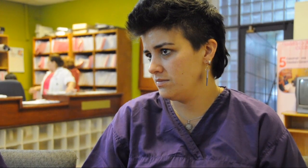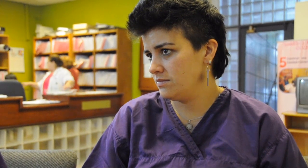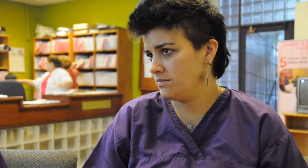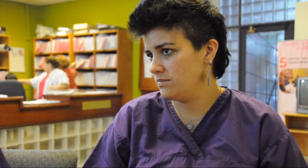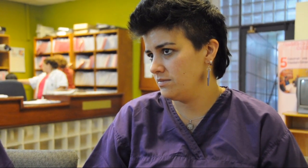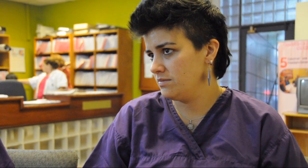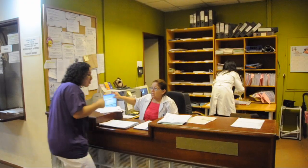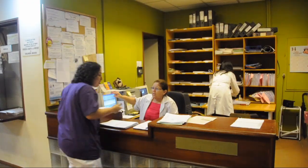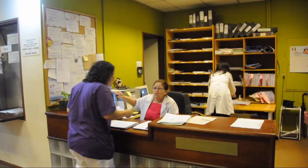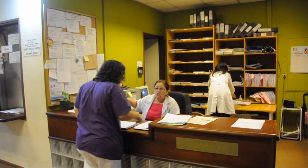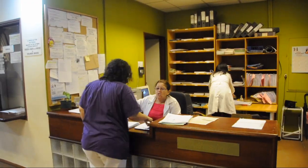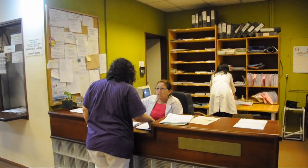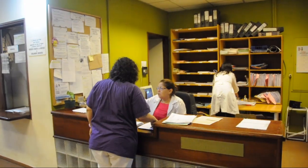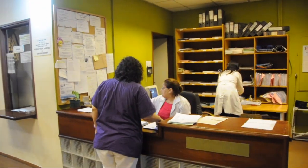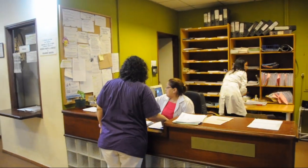personas oyentes.